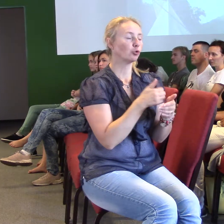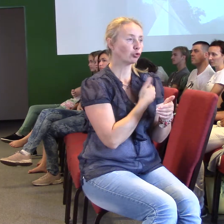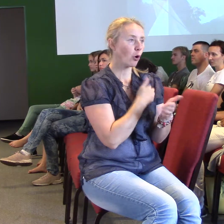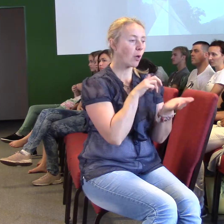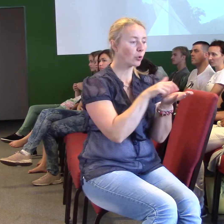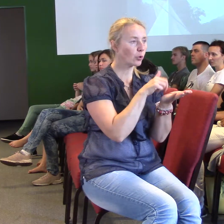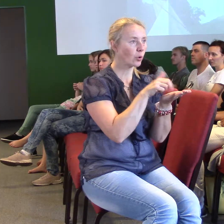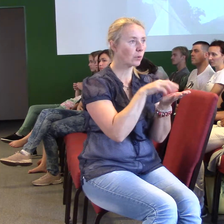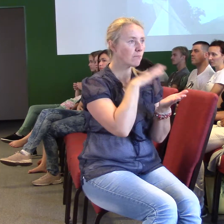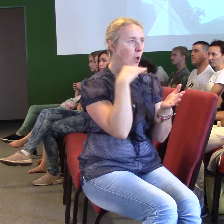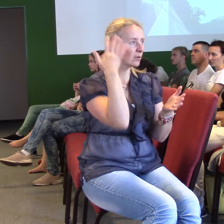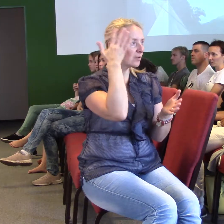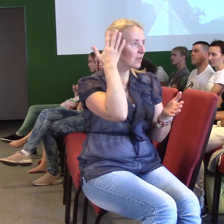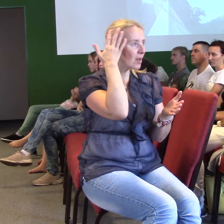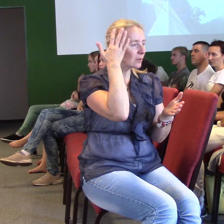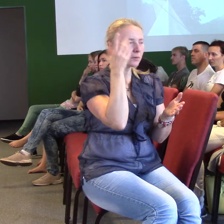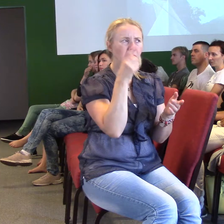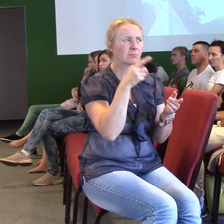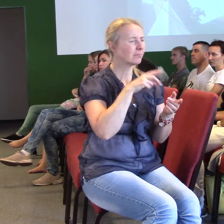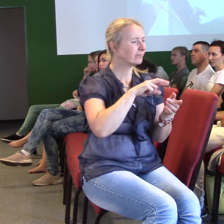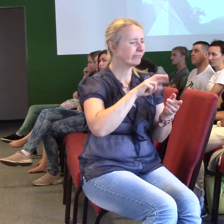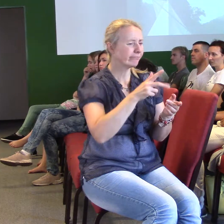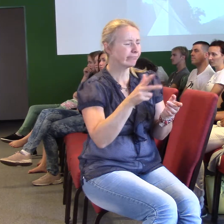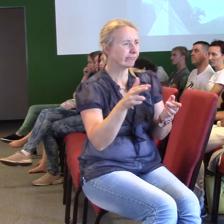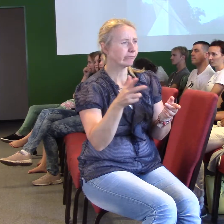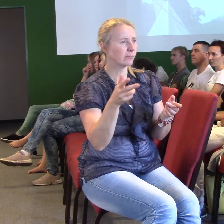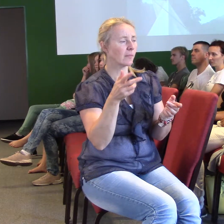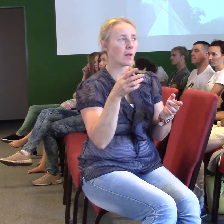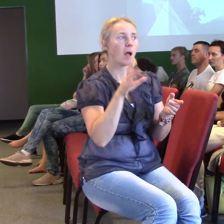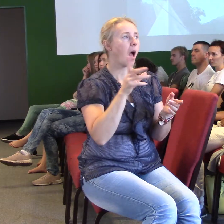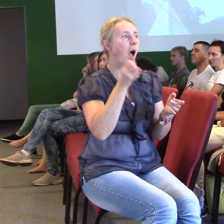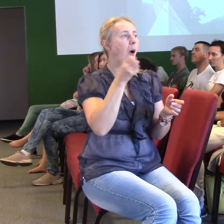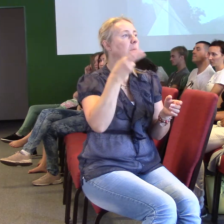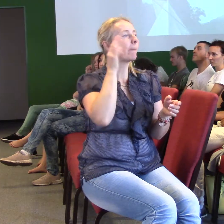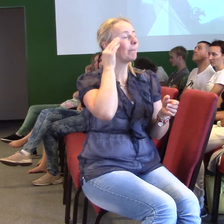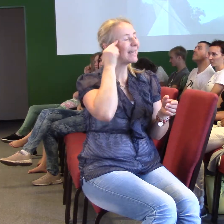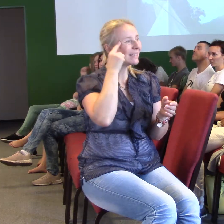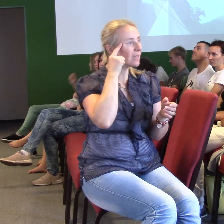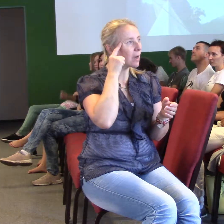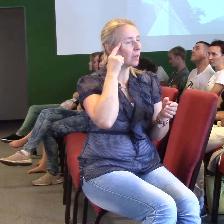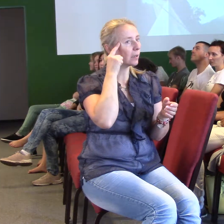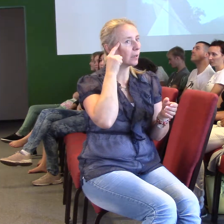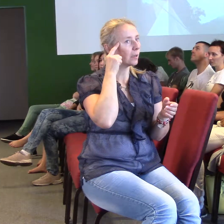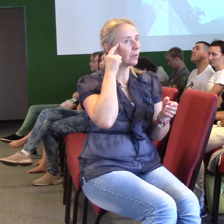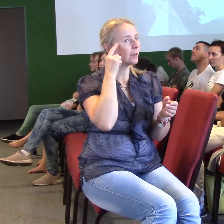a dalších jiných radostí, abyste mysleli na to, že je potřeba